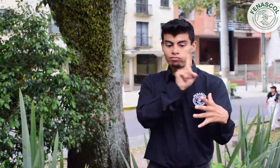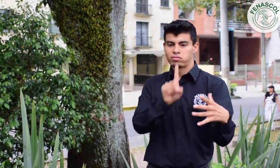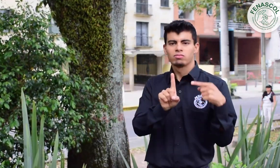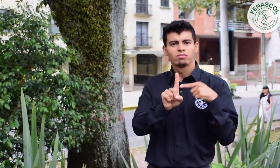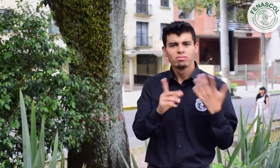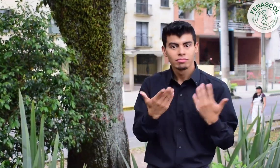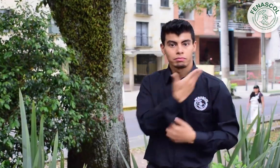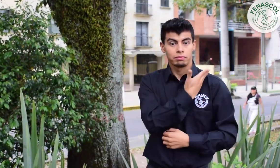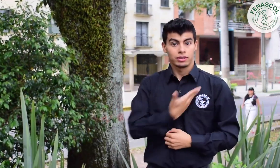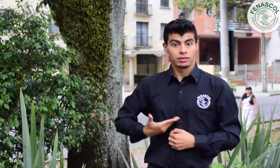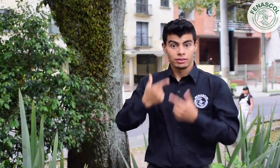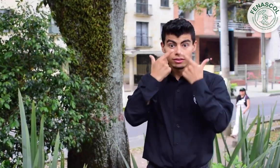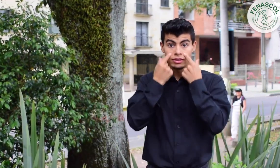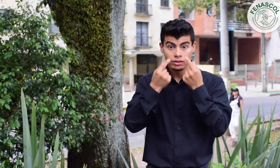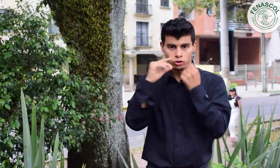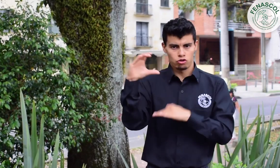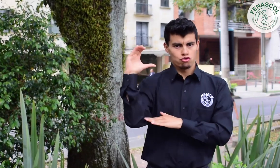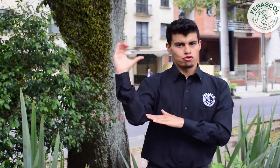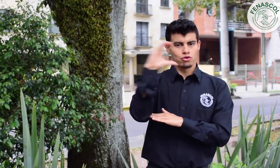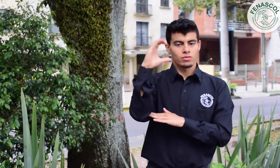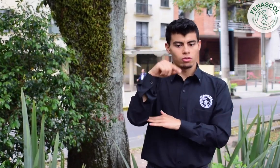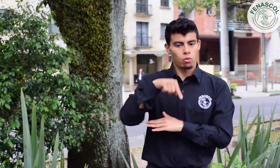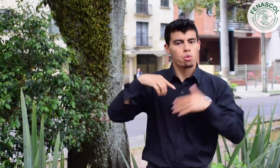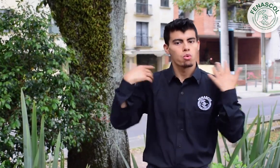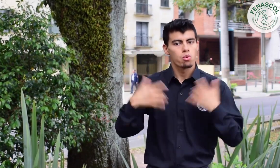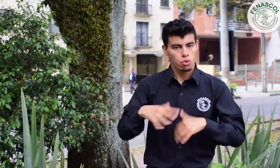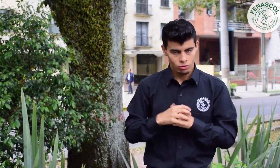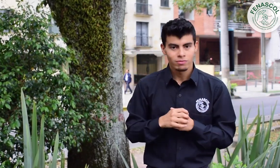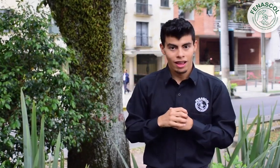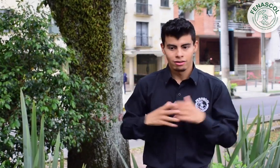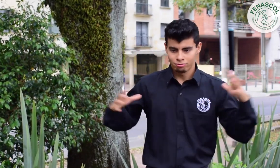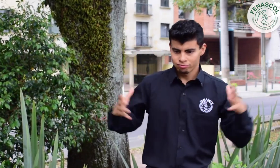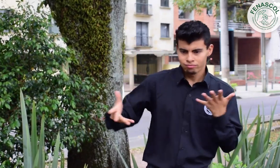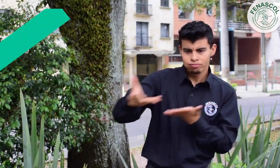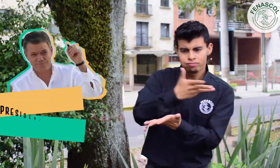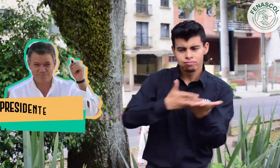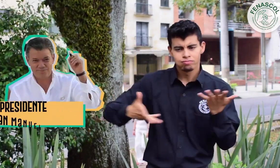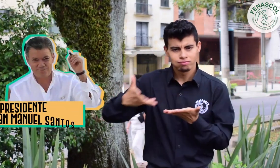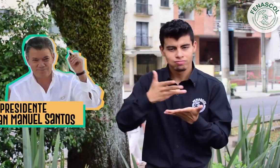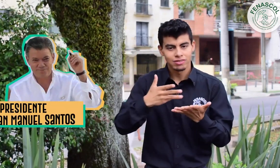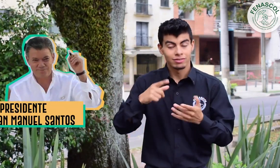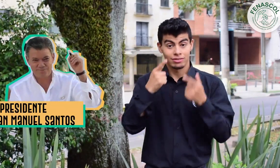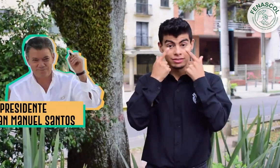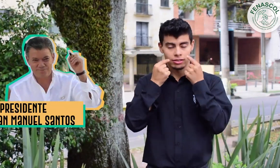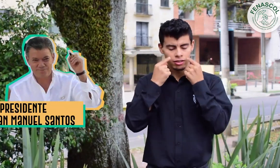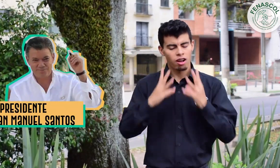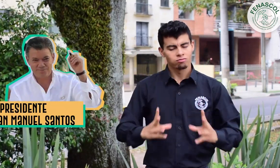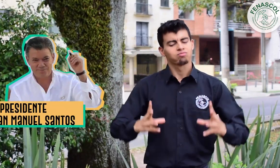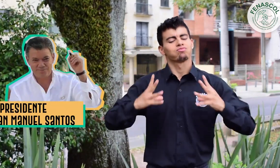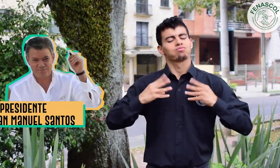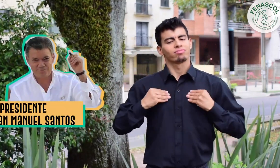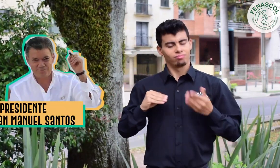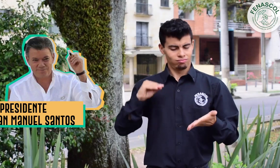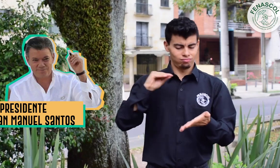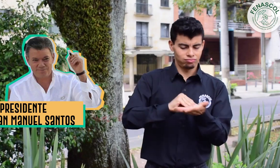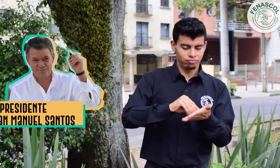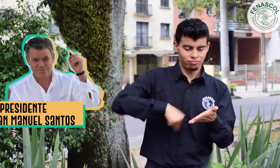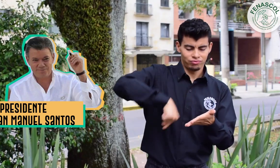asistió el entonces presidente de Colombia, Juan Manuel Santos. En esta reunión, el presidente ratificó y firmó la